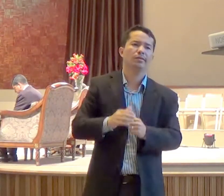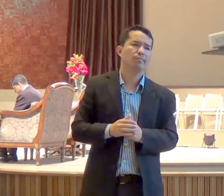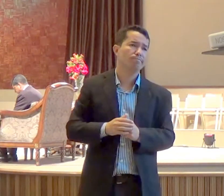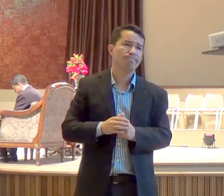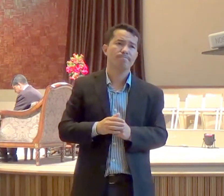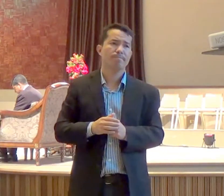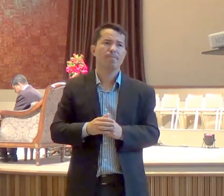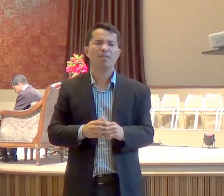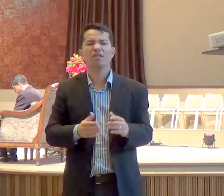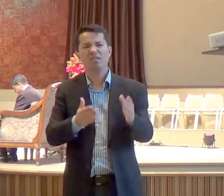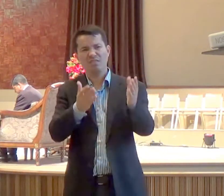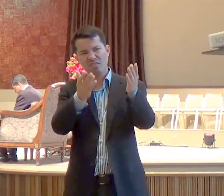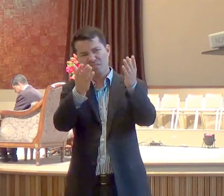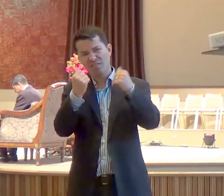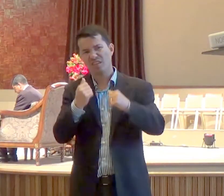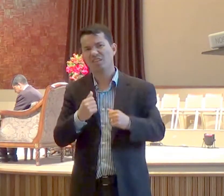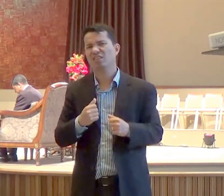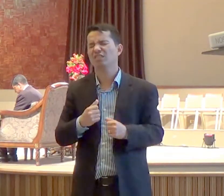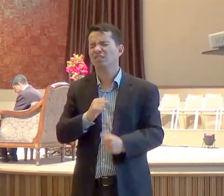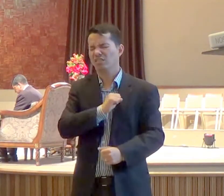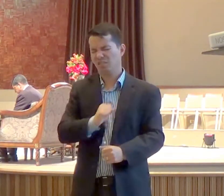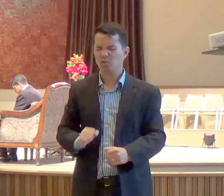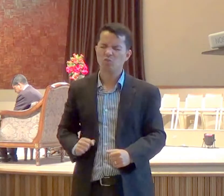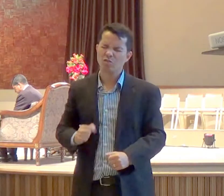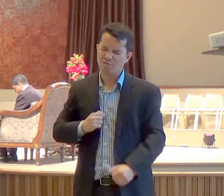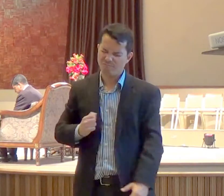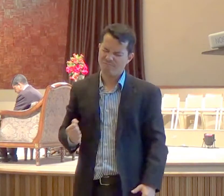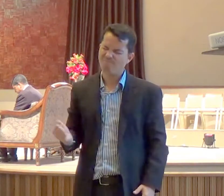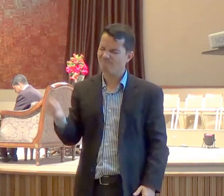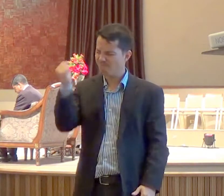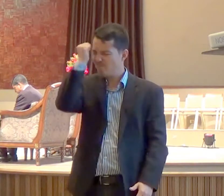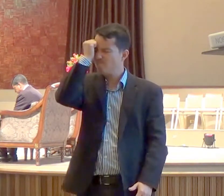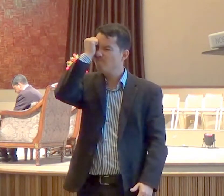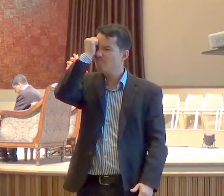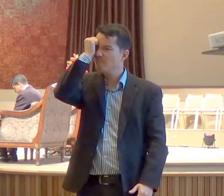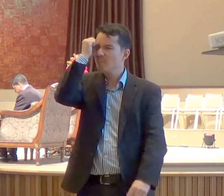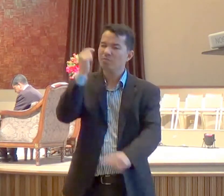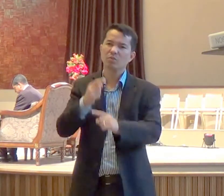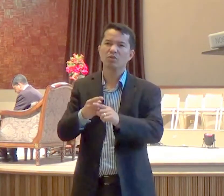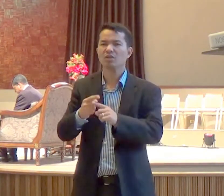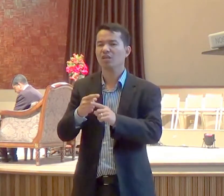venha aqui a frente, e diga para o Senhor, Senhor eu me arrependo, porque eu deixei de acreditar,